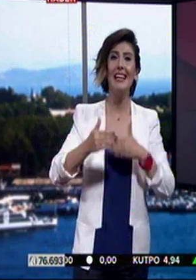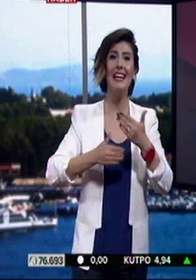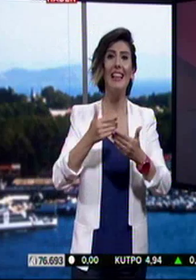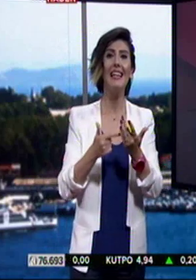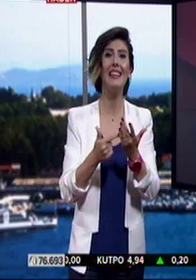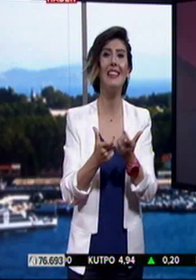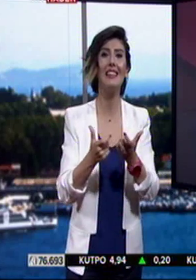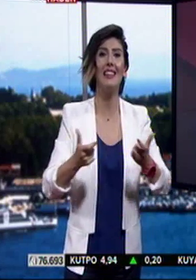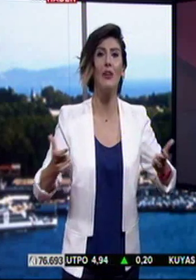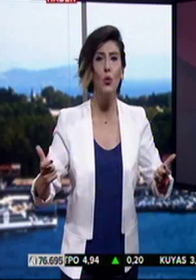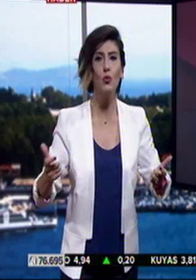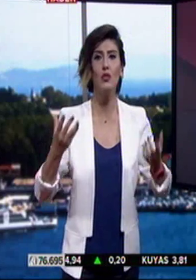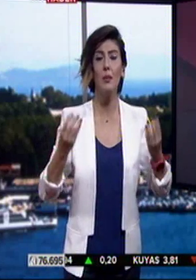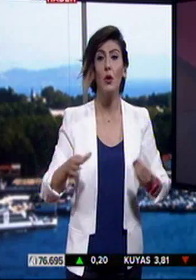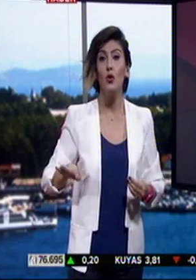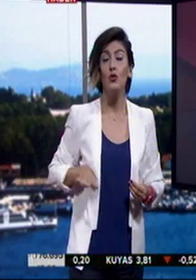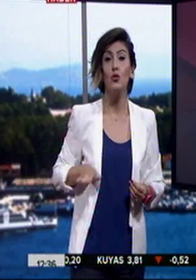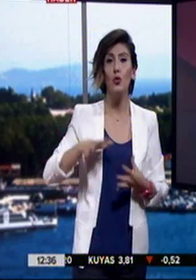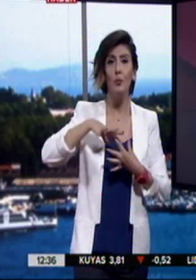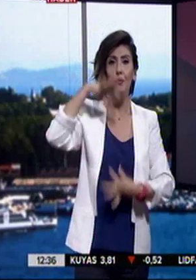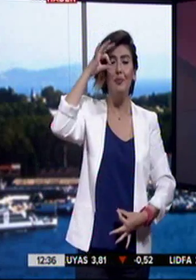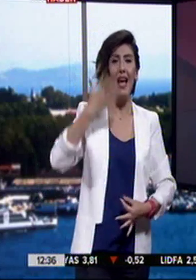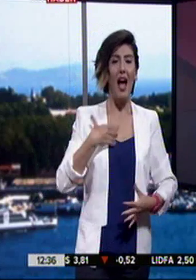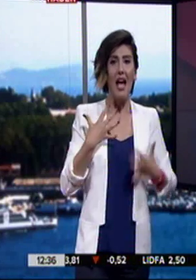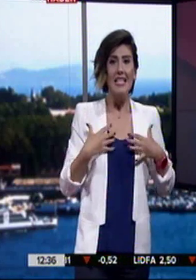teknolojiyi de kullanarak çocukların gelişimlerine katkıda bulunmayı hedefliyor.